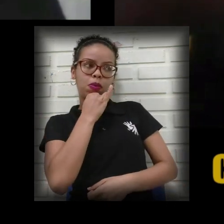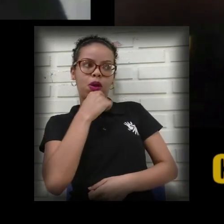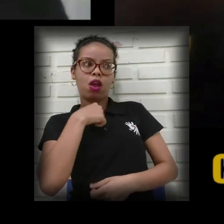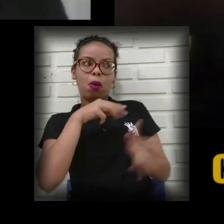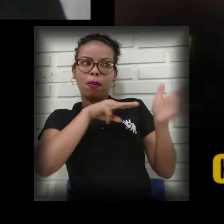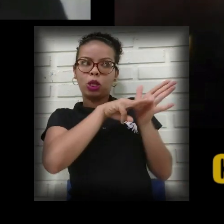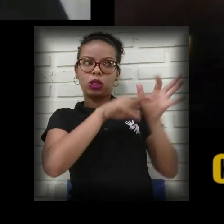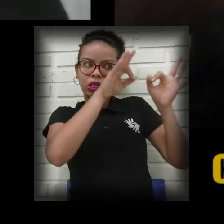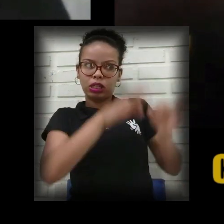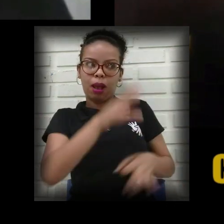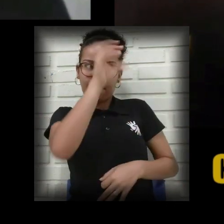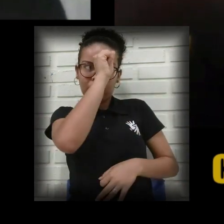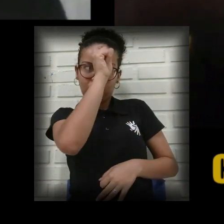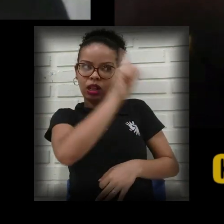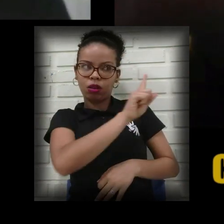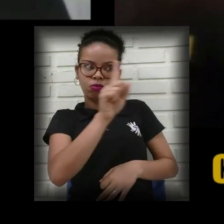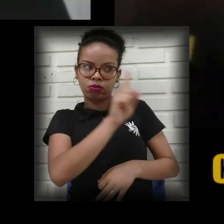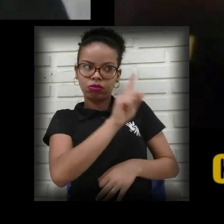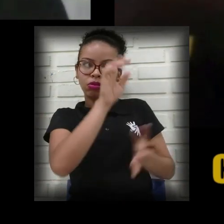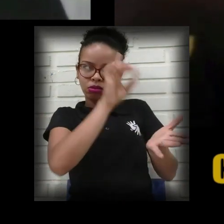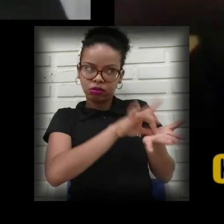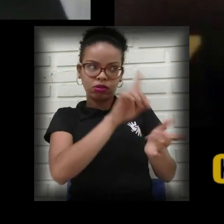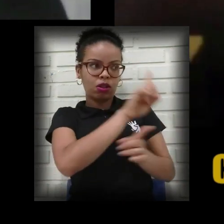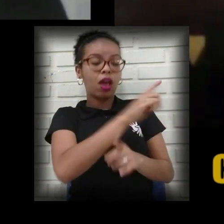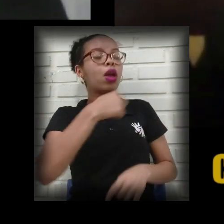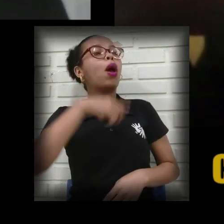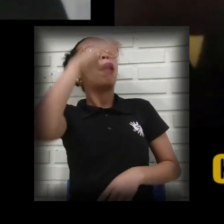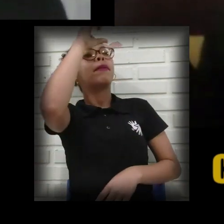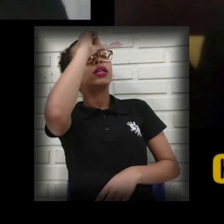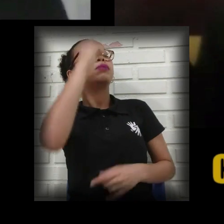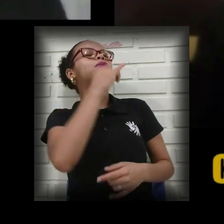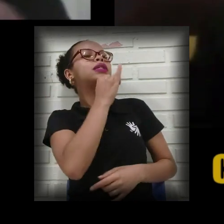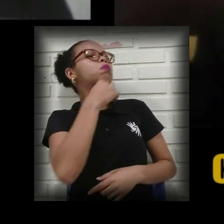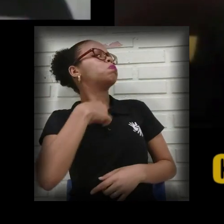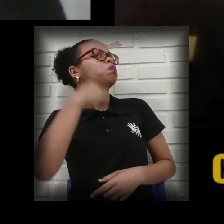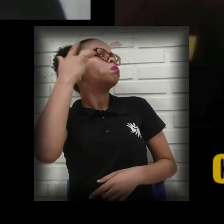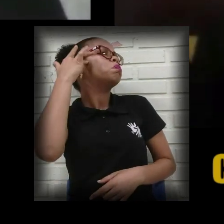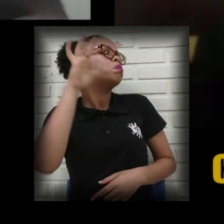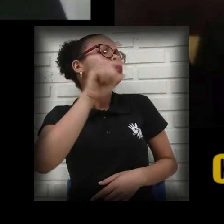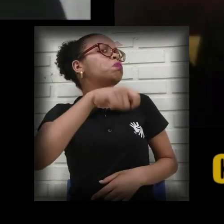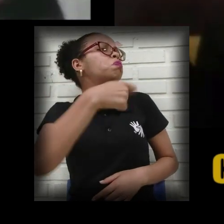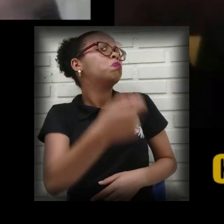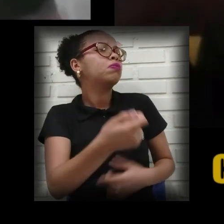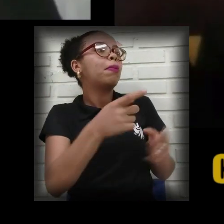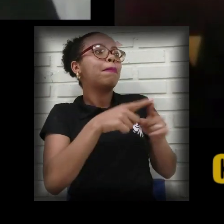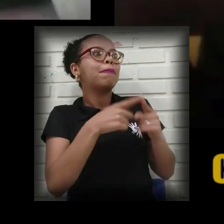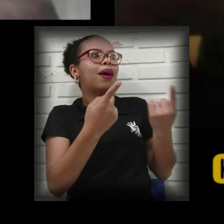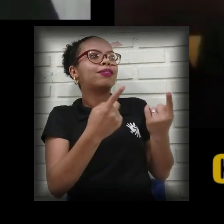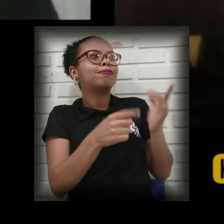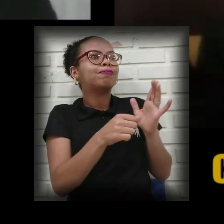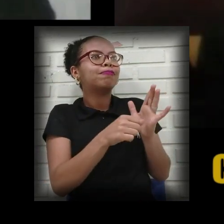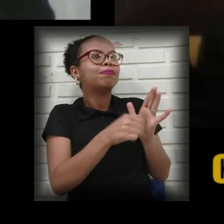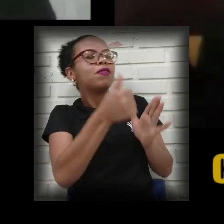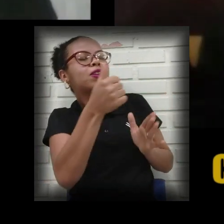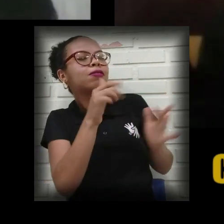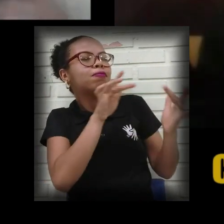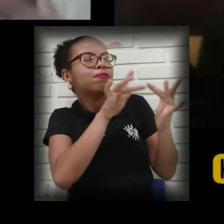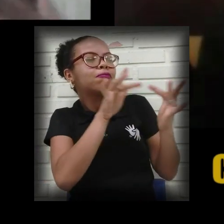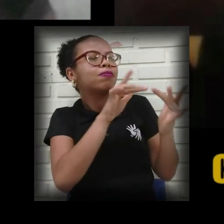esse é o método de aprender libras. Mas eu aprendi assim. Eu não sabia os sinais. Mas o primeiro momento que a surda me viu, ela me